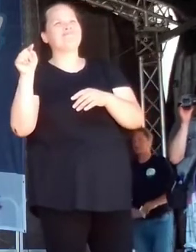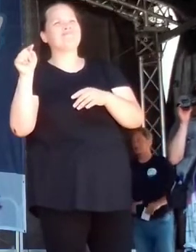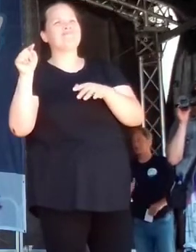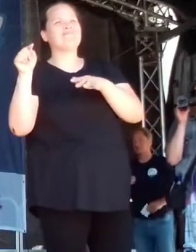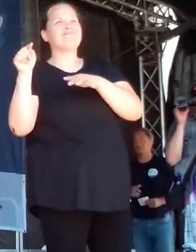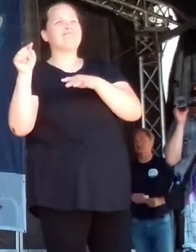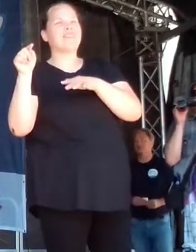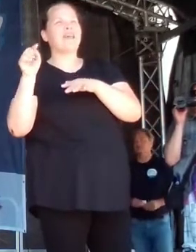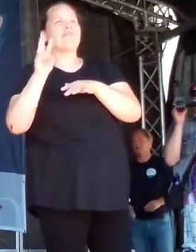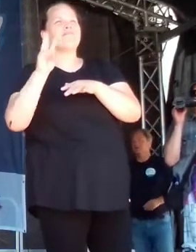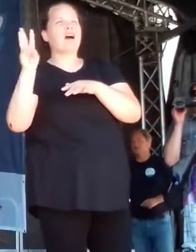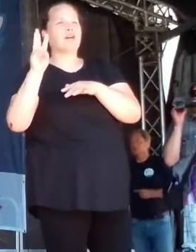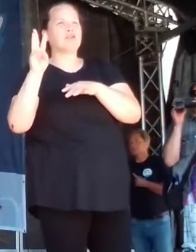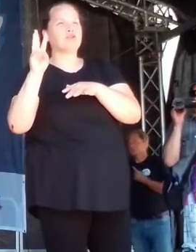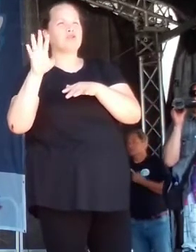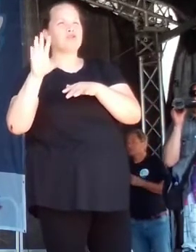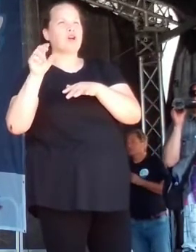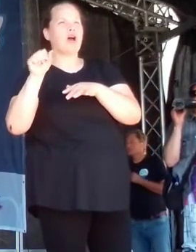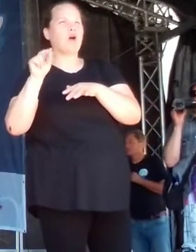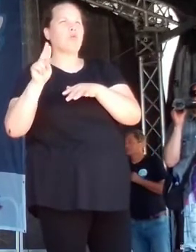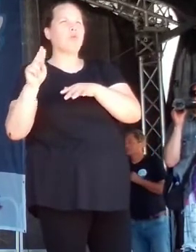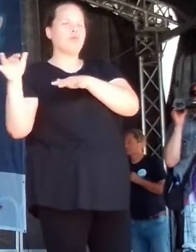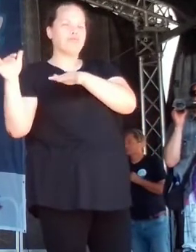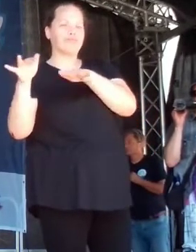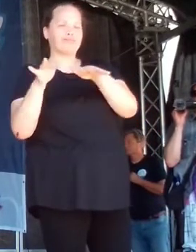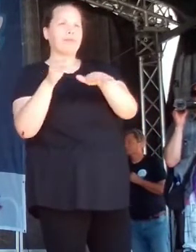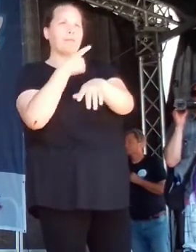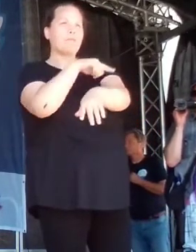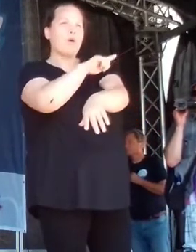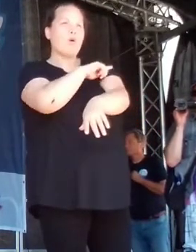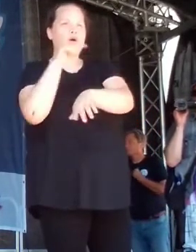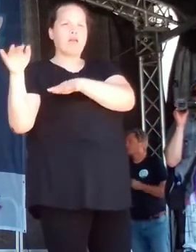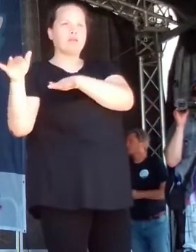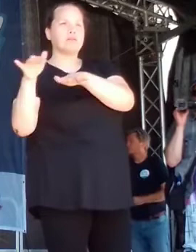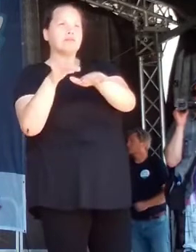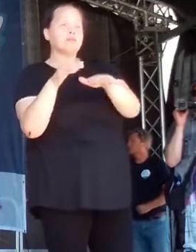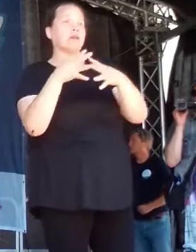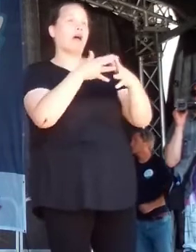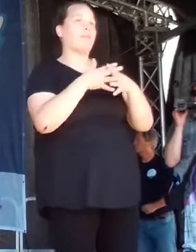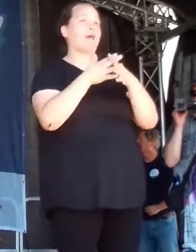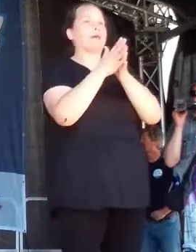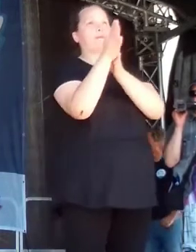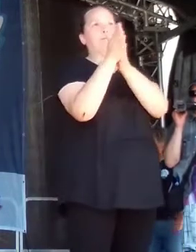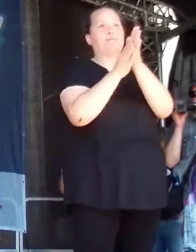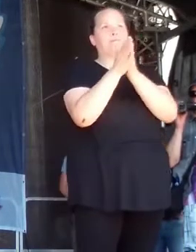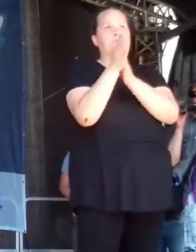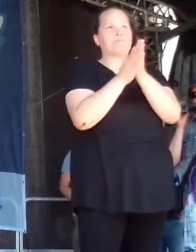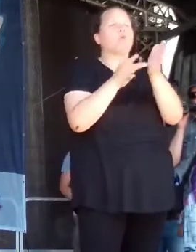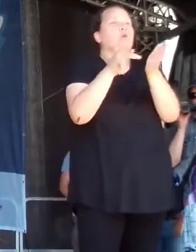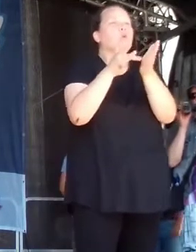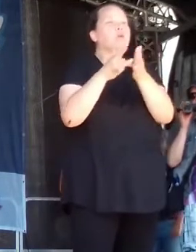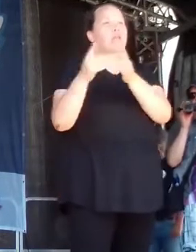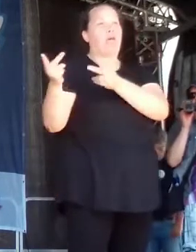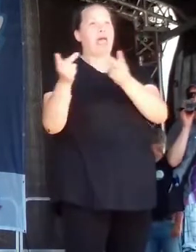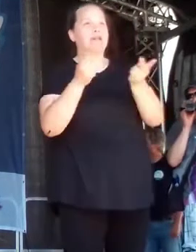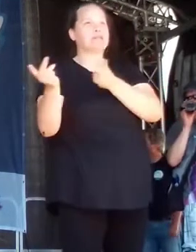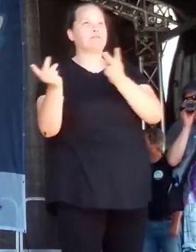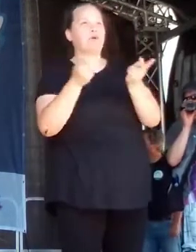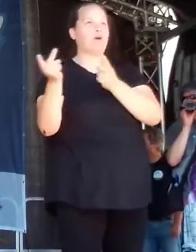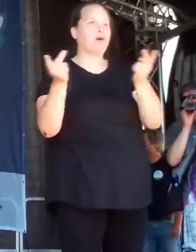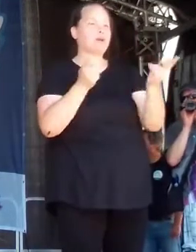Befreiung für die Ökonomie. Ich sage nicht, dass das der Grund für den Krieg war, aber die Exporte sind hochgesprungen, die